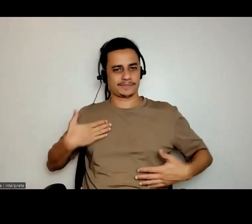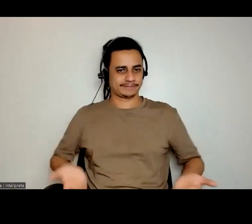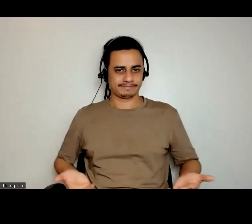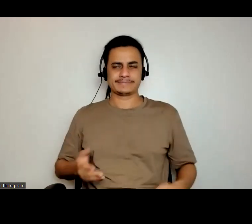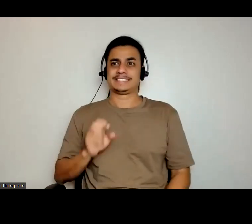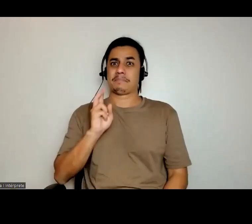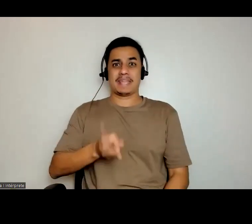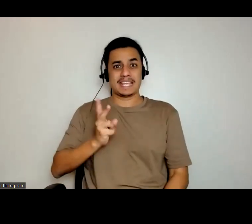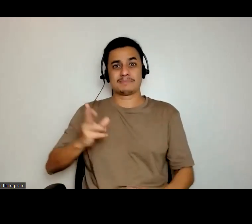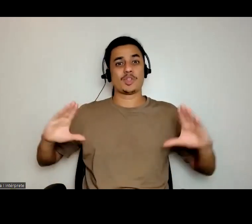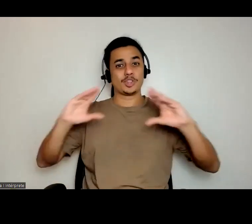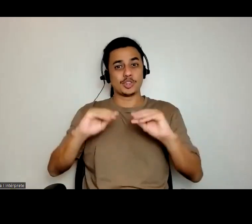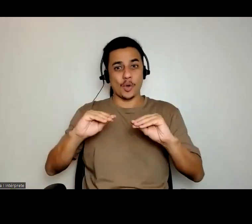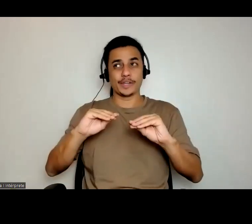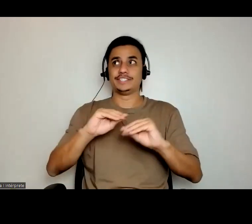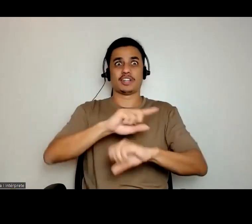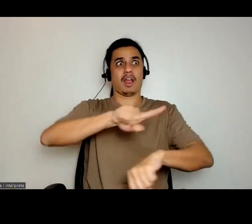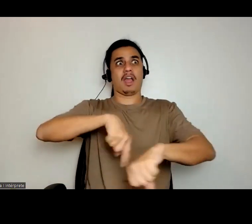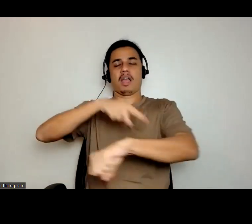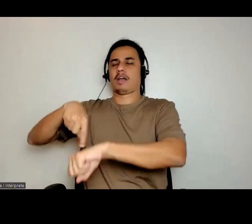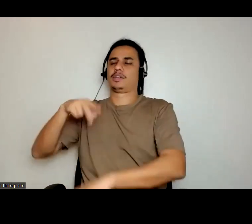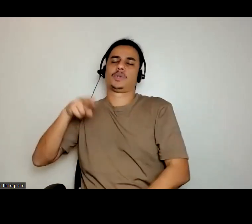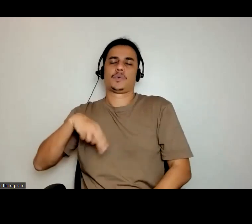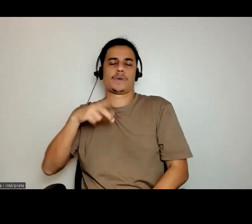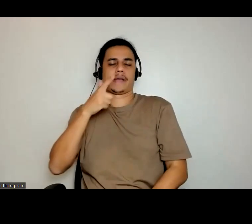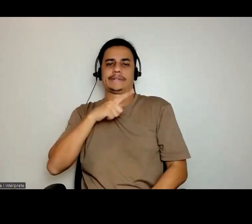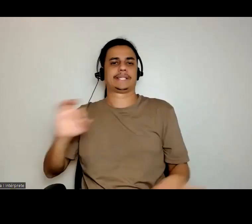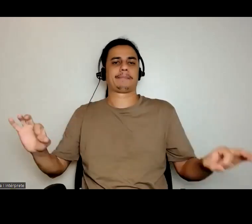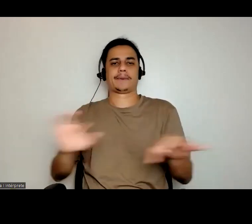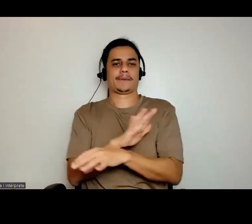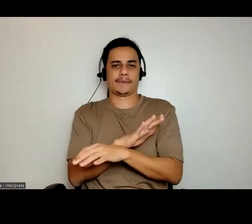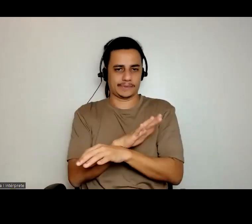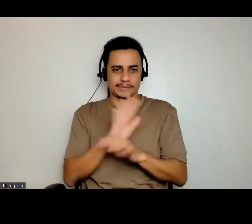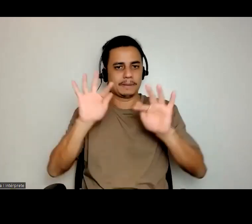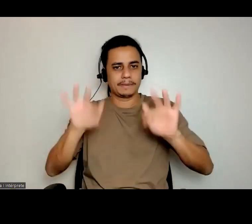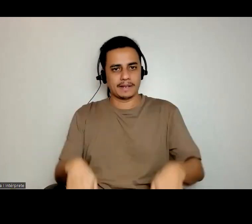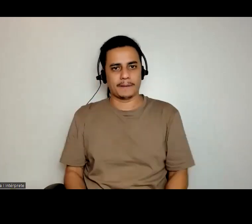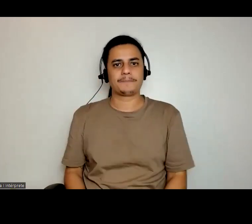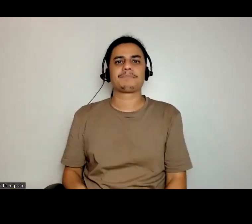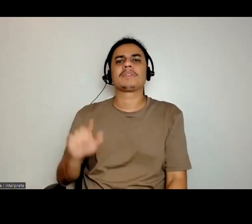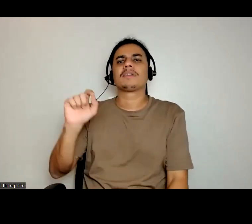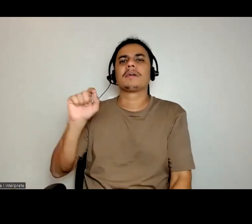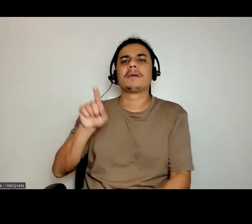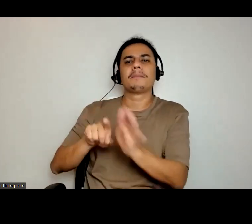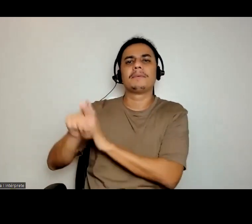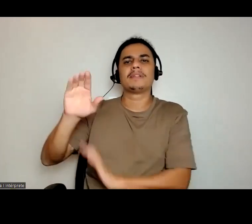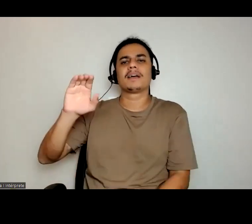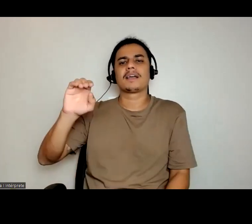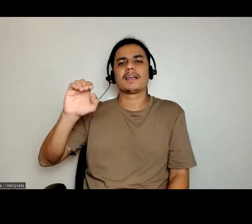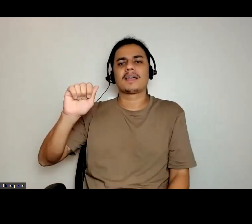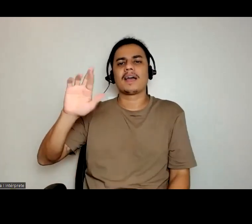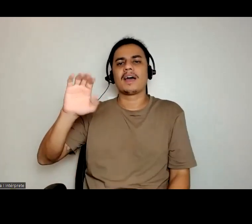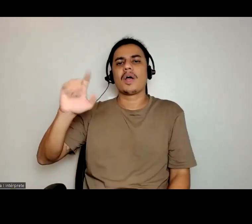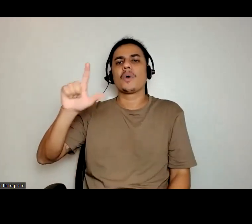noite inteira, de tratar sobre esse tema. Eu vou pedir para... Não sei, Carol, quem aqui vai compartilhar a